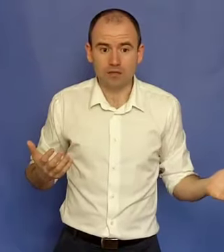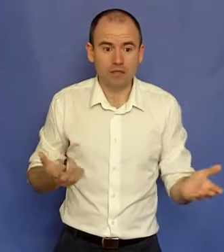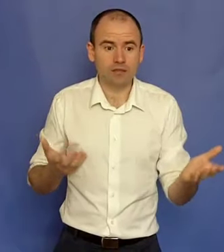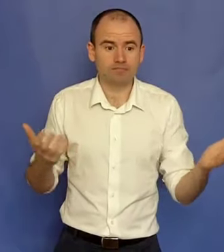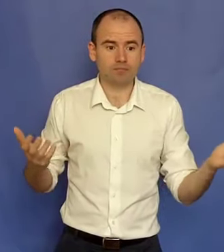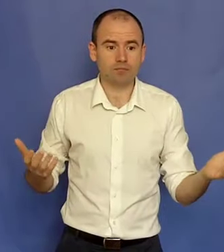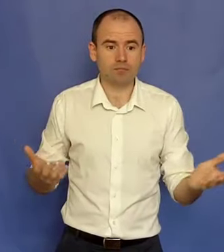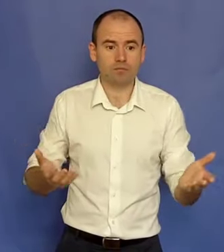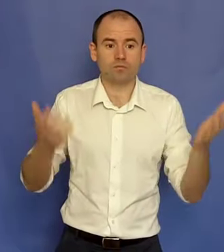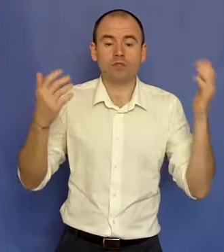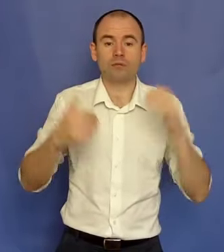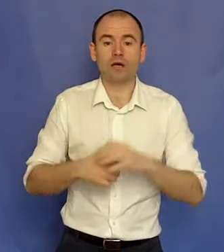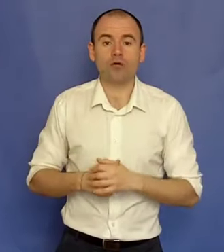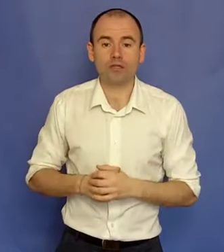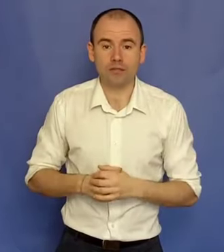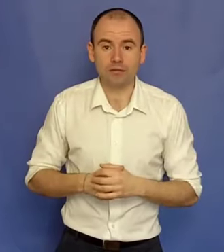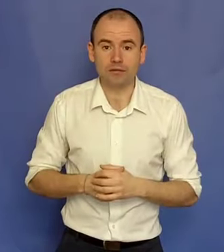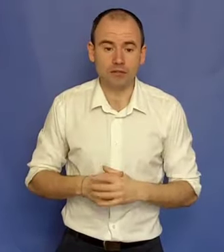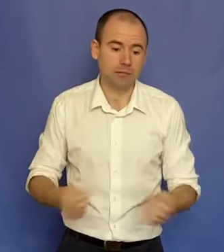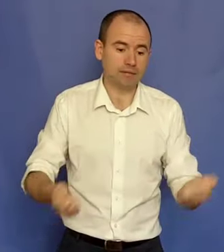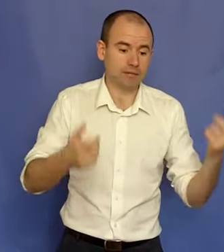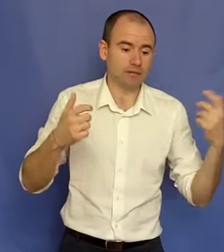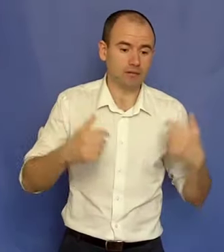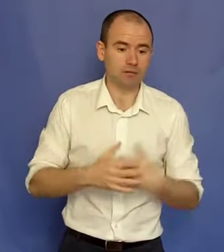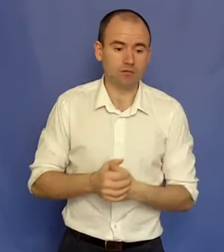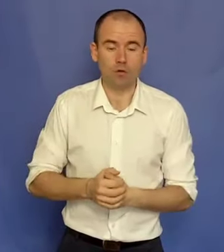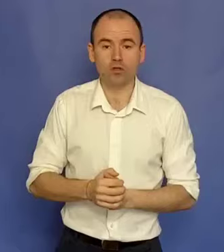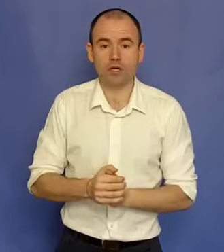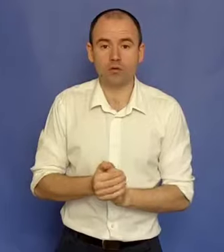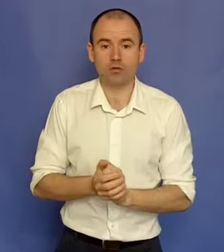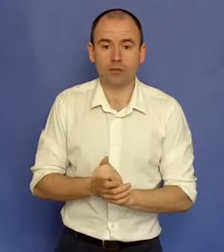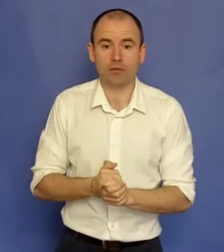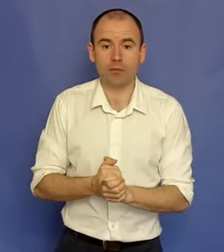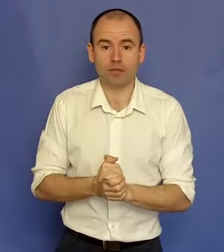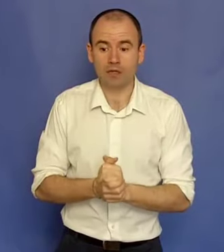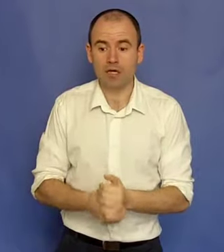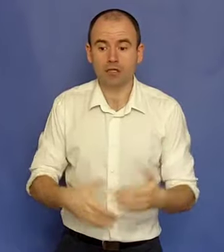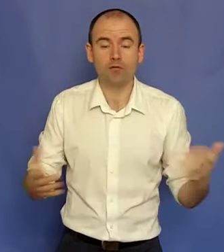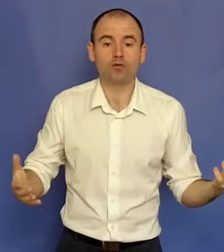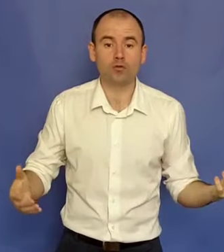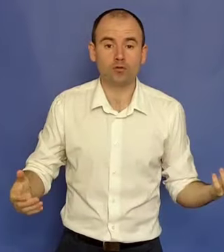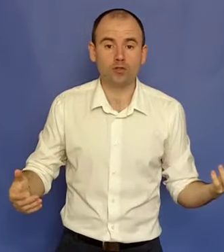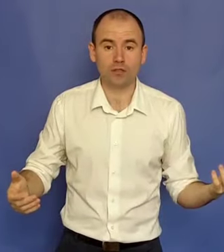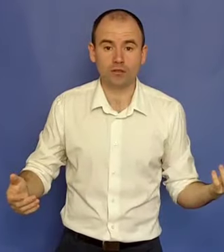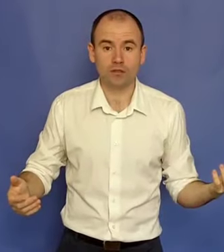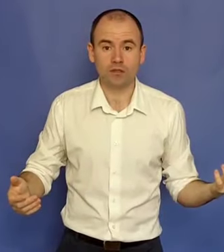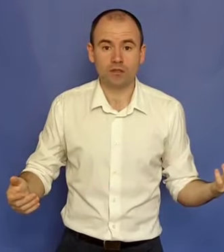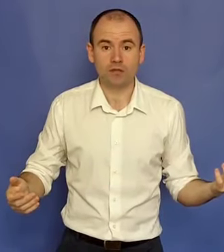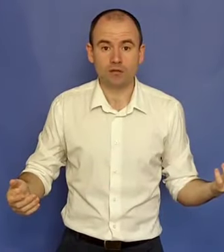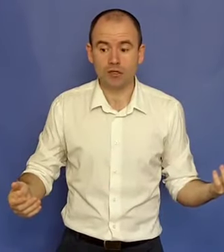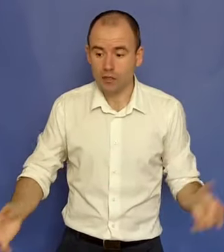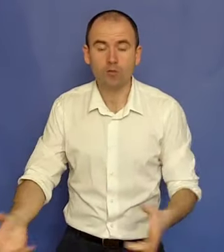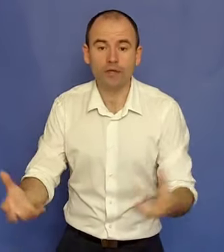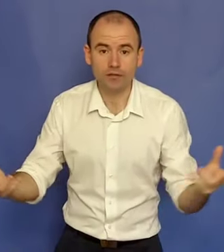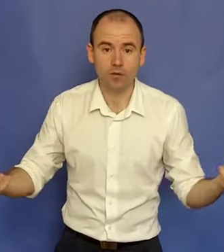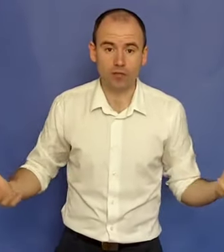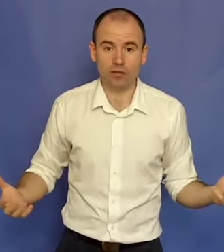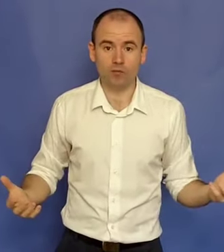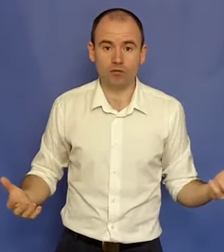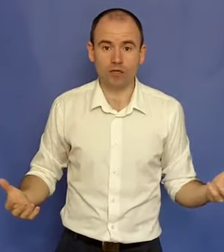Da? Dacă zicem că ai o grădină și plantezi bogoșar roșie și așa mai departe și ai făcut-o cu succes și ai cules roadele muncii